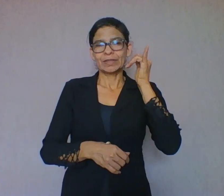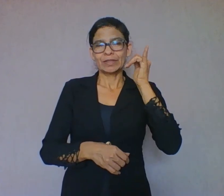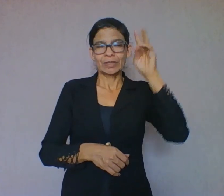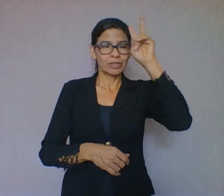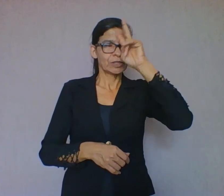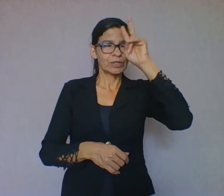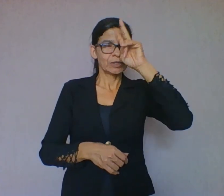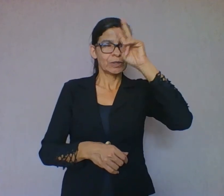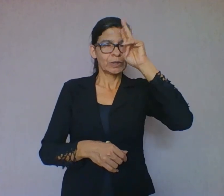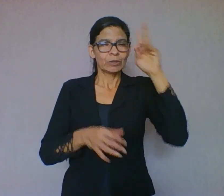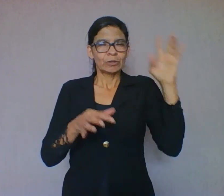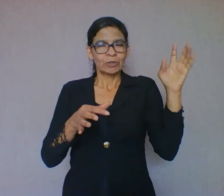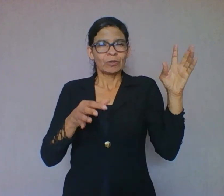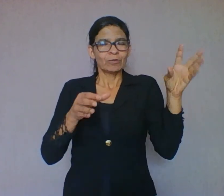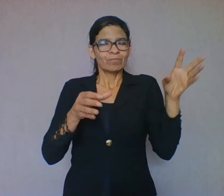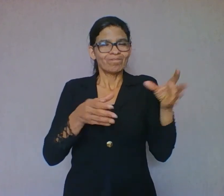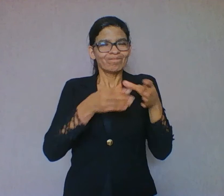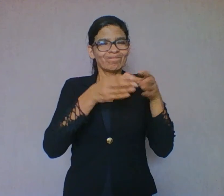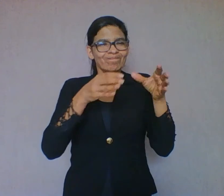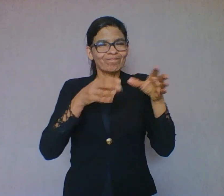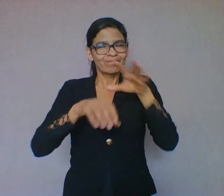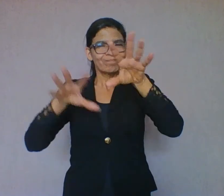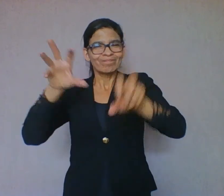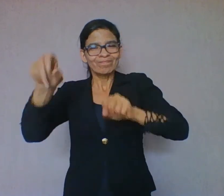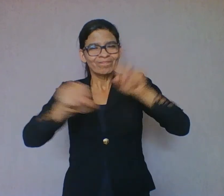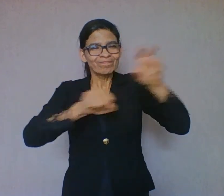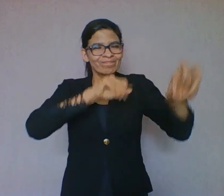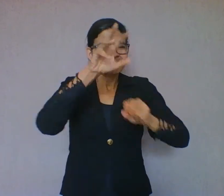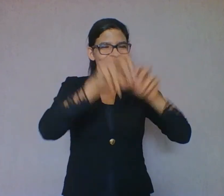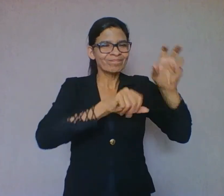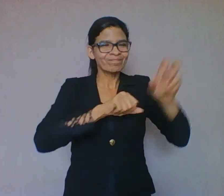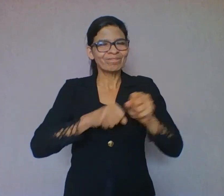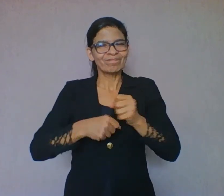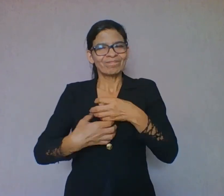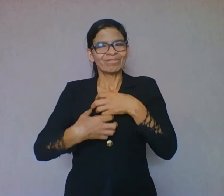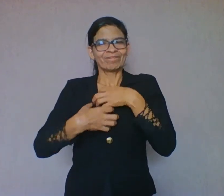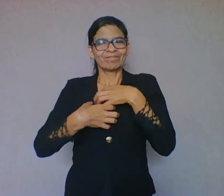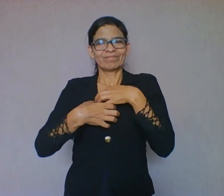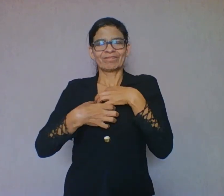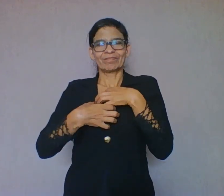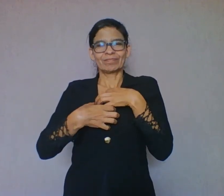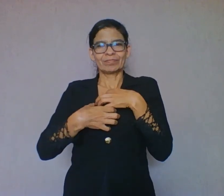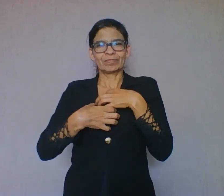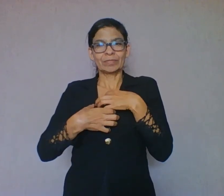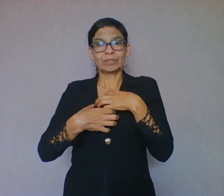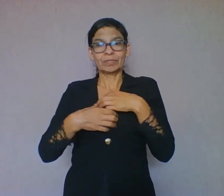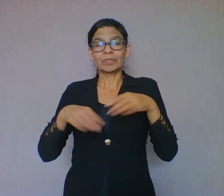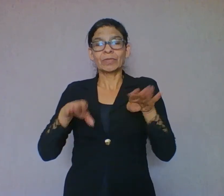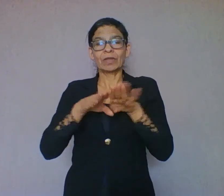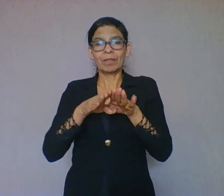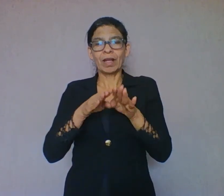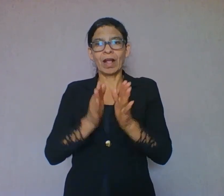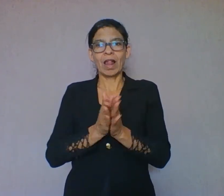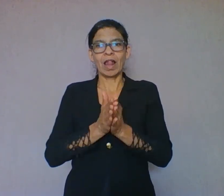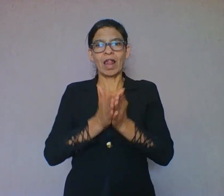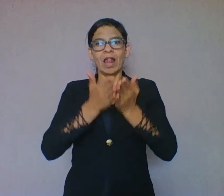Muitos, muitos livros. Agora, para o ambiente de leitura, é necessário silêncio. Um lugar